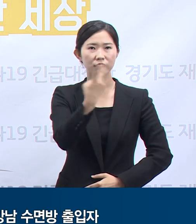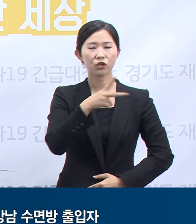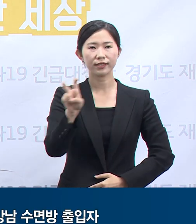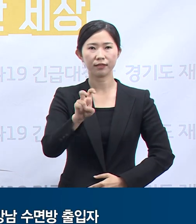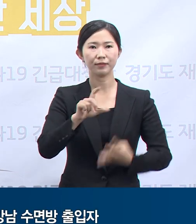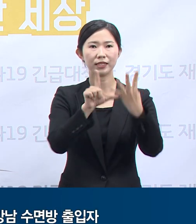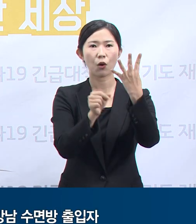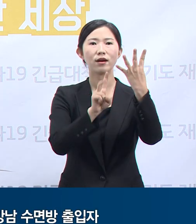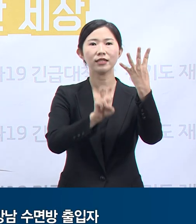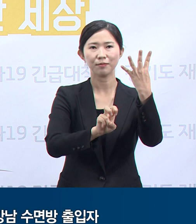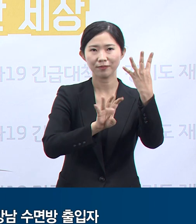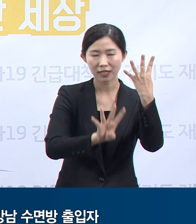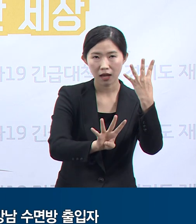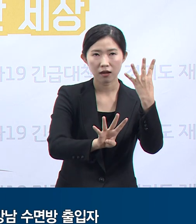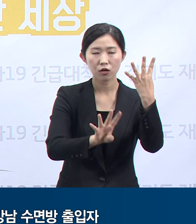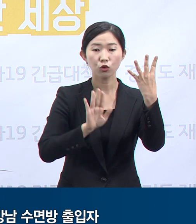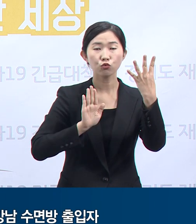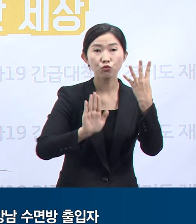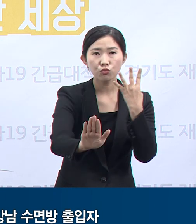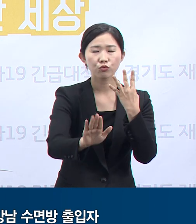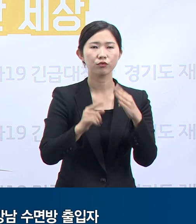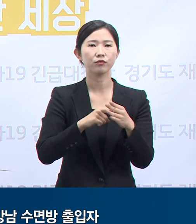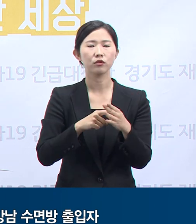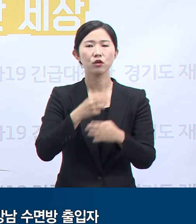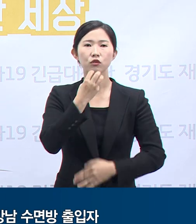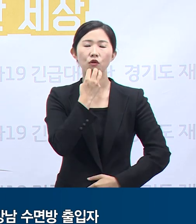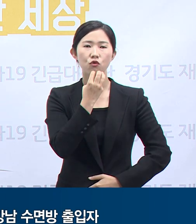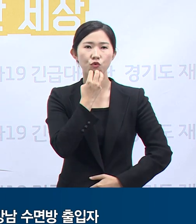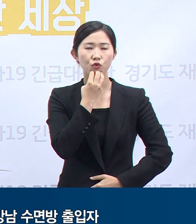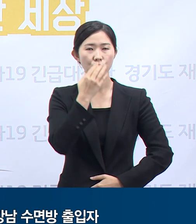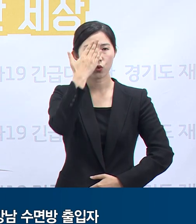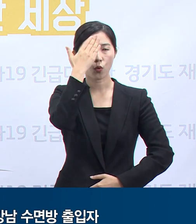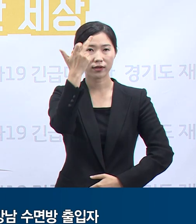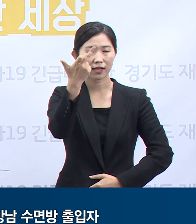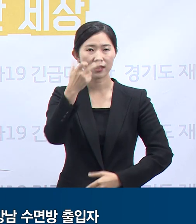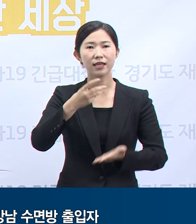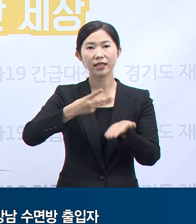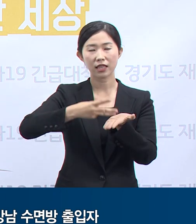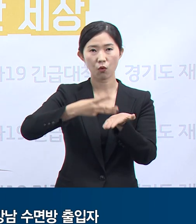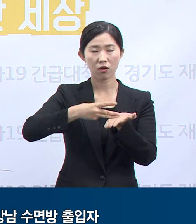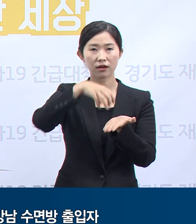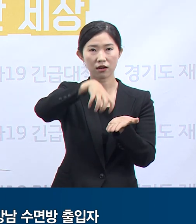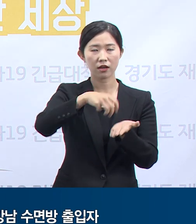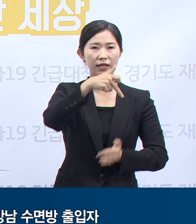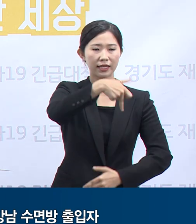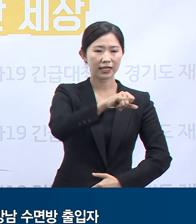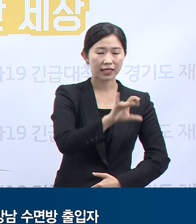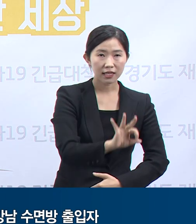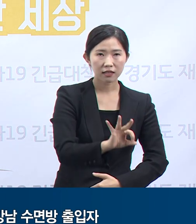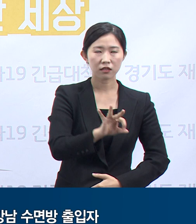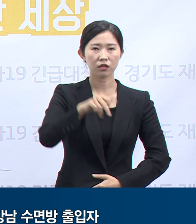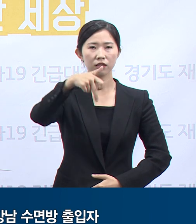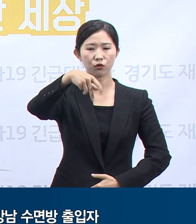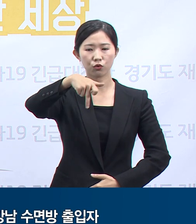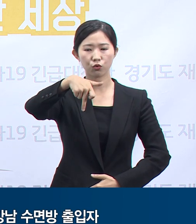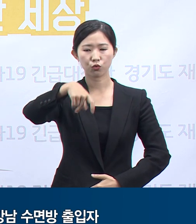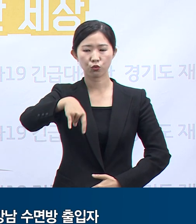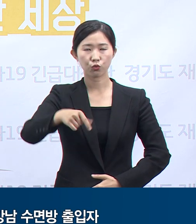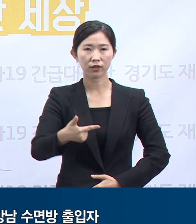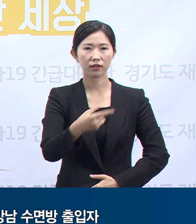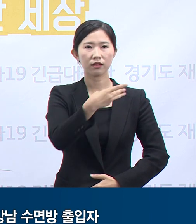4월 24일부터 그 이후 서울 용산구 이태원동 소재 퀸클럽, 퀸, 트렁크,